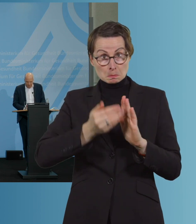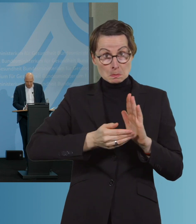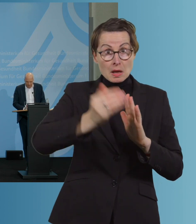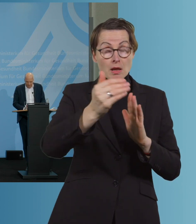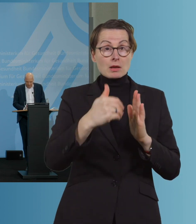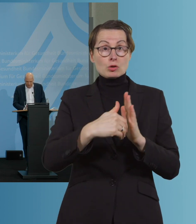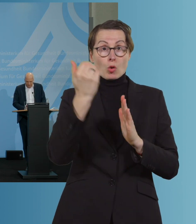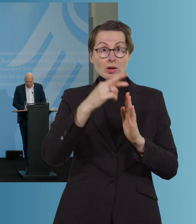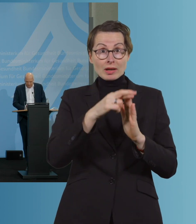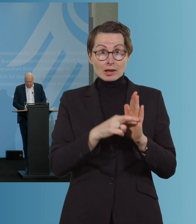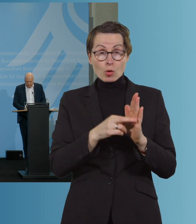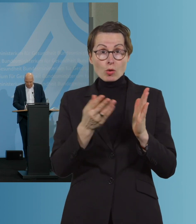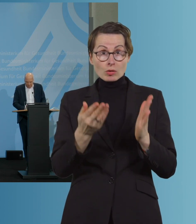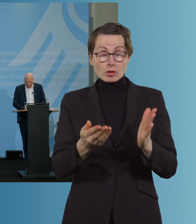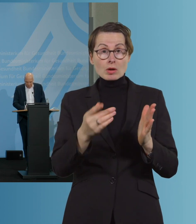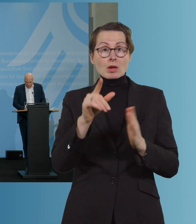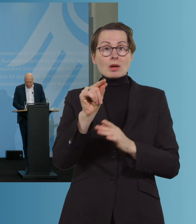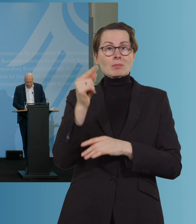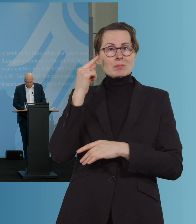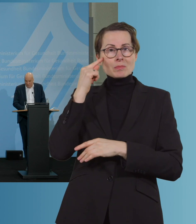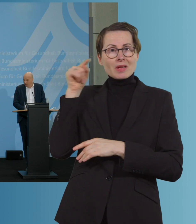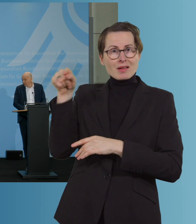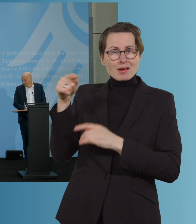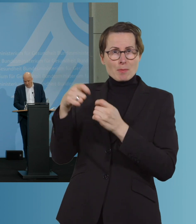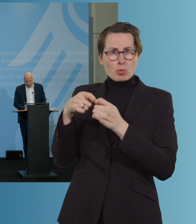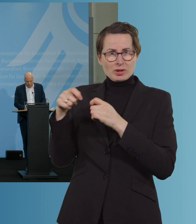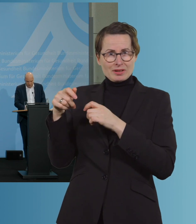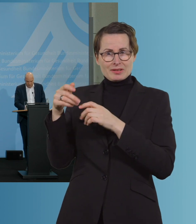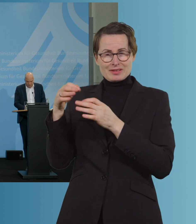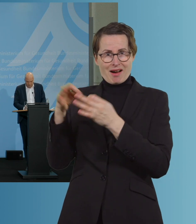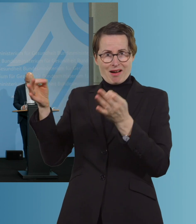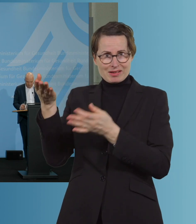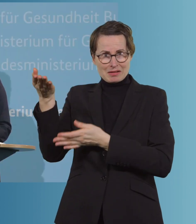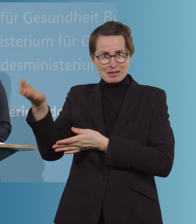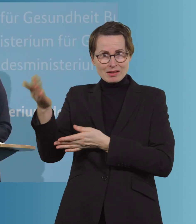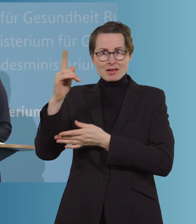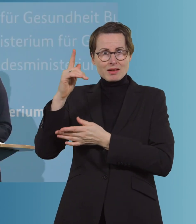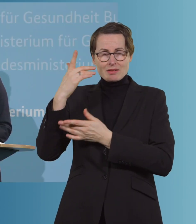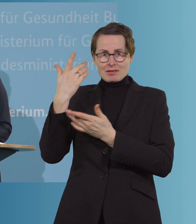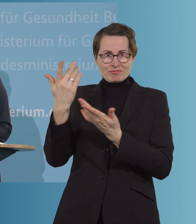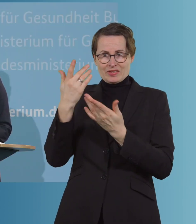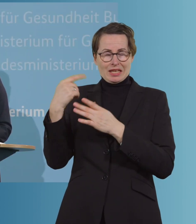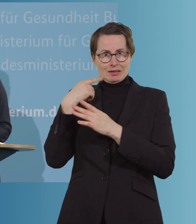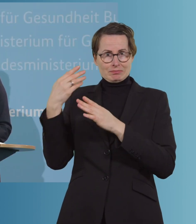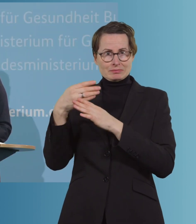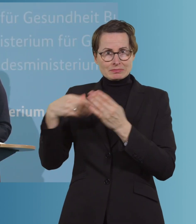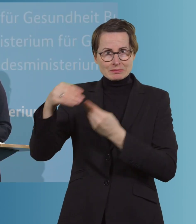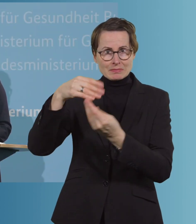länger eine epidemiologische Notlage als Basis dafür feststellen kann? Wir sind gerade in den finalen Abstimmungen